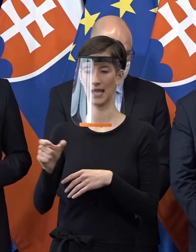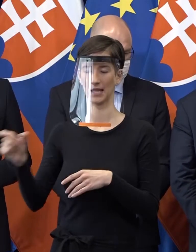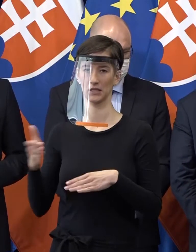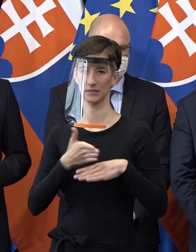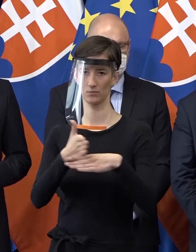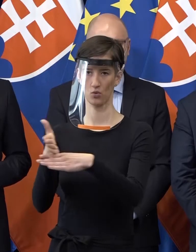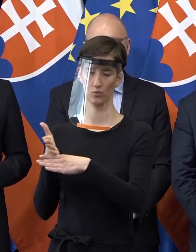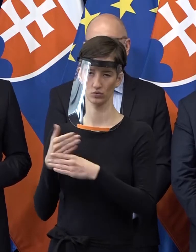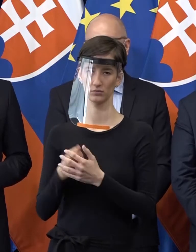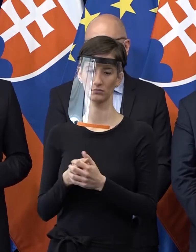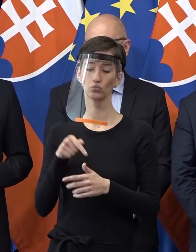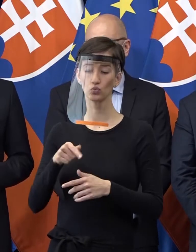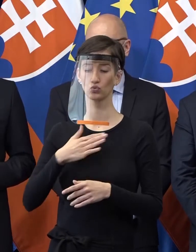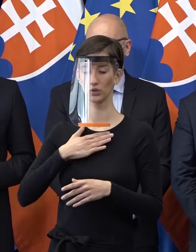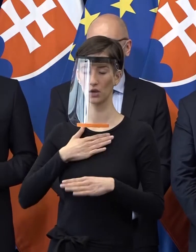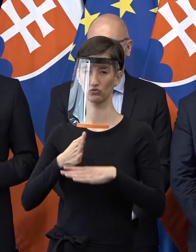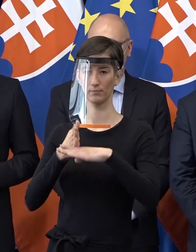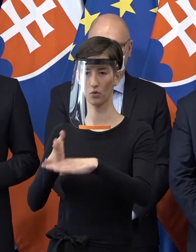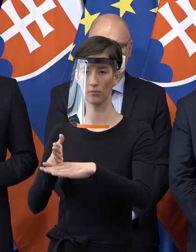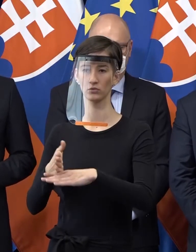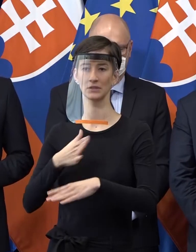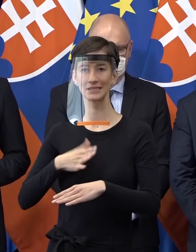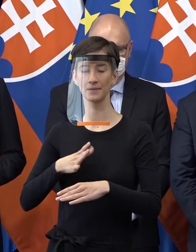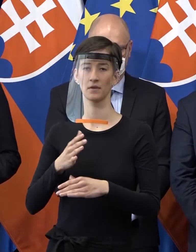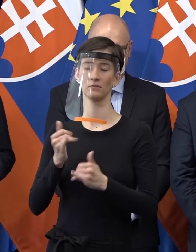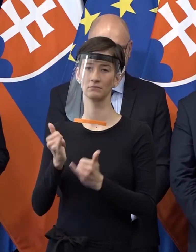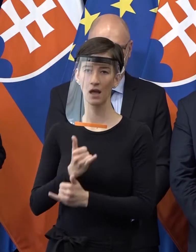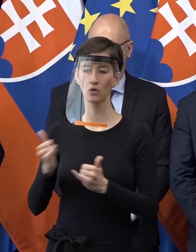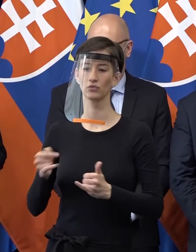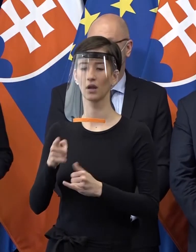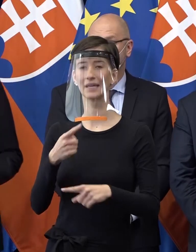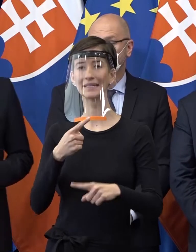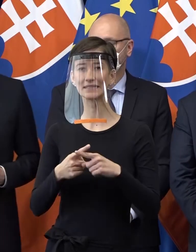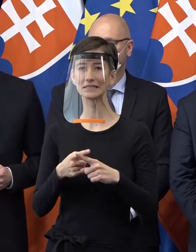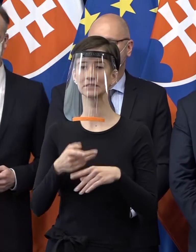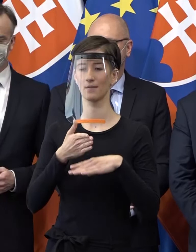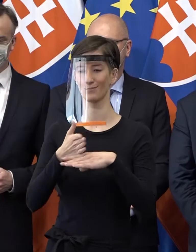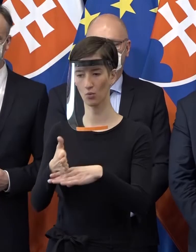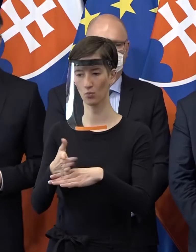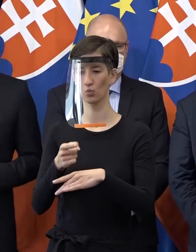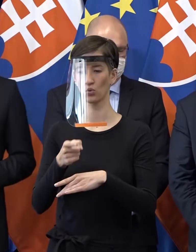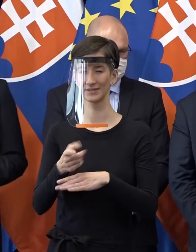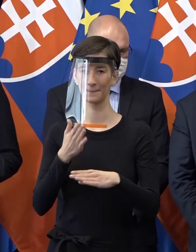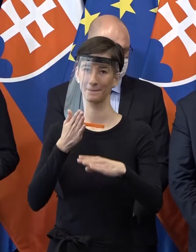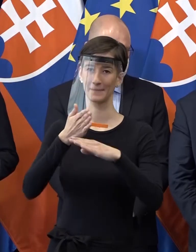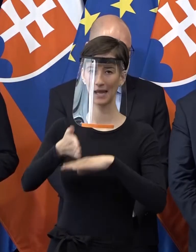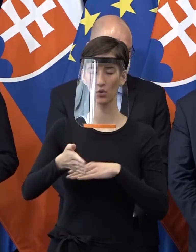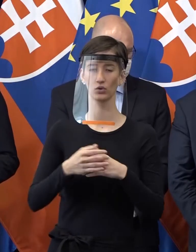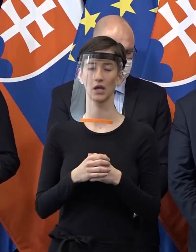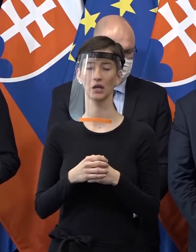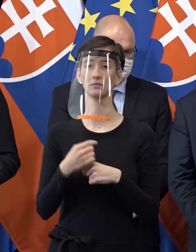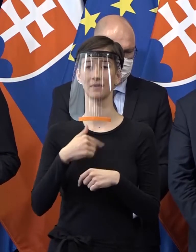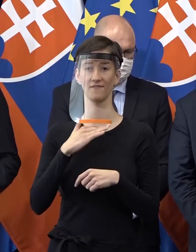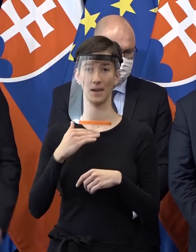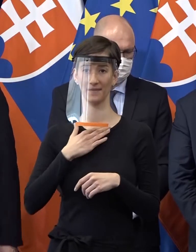pomôcť ich zamestnávateľom, aby prekonali to obdobie krízy, aby sme sa spoločne nadýchli. A veľmi si vážime aj slova, ktoré tam padli. A to